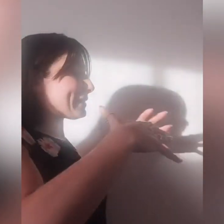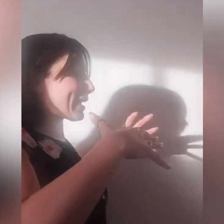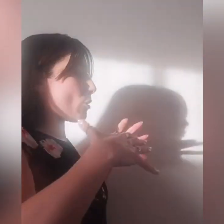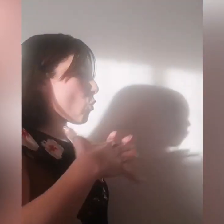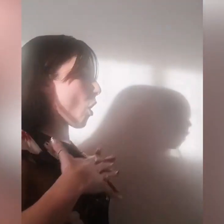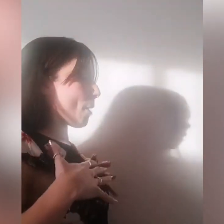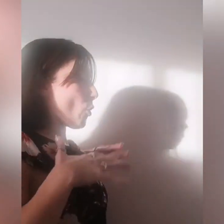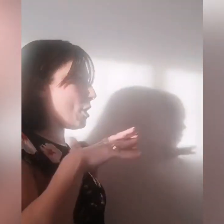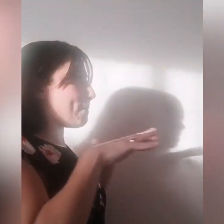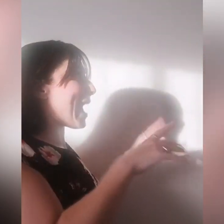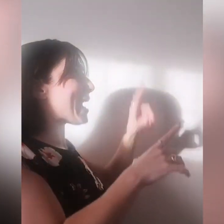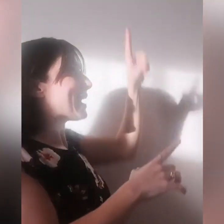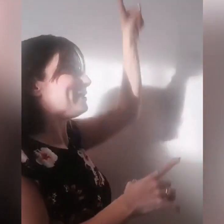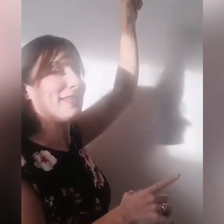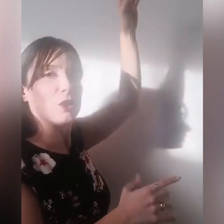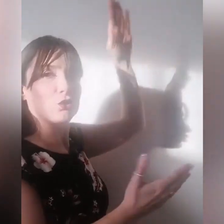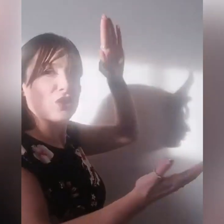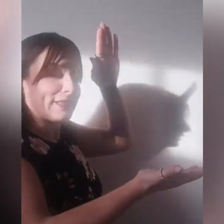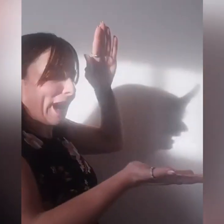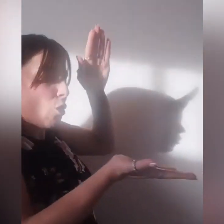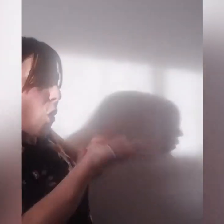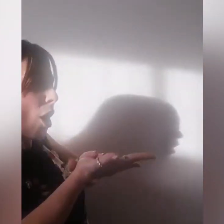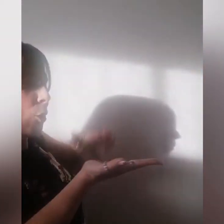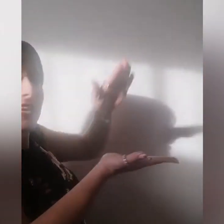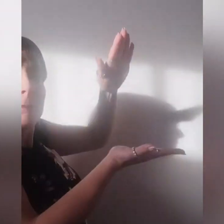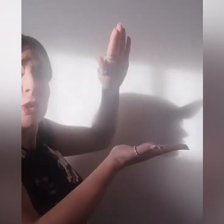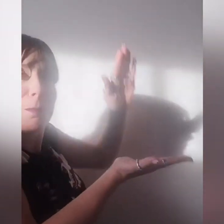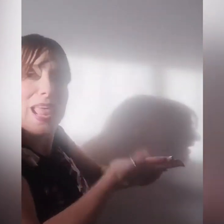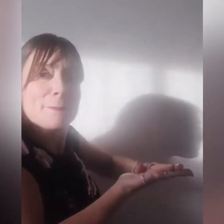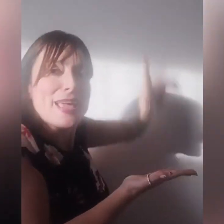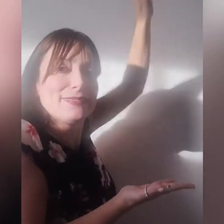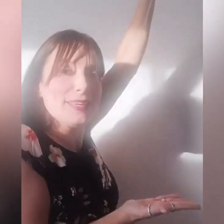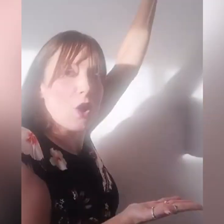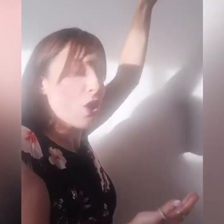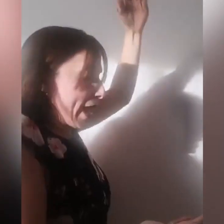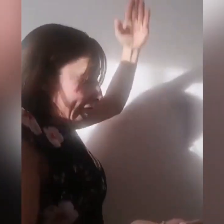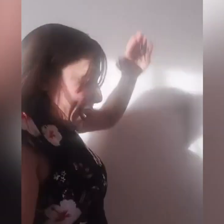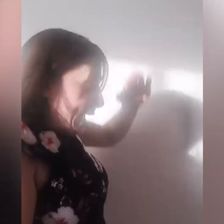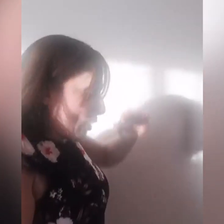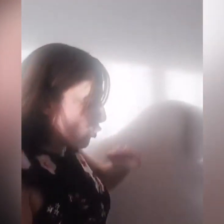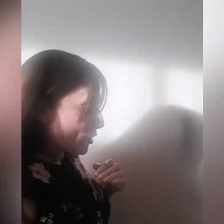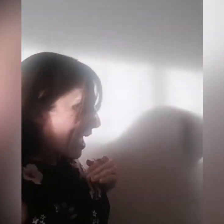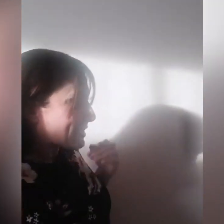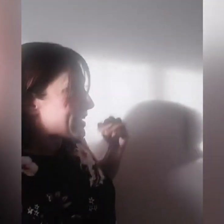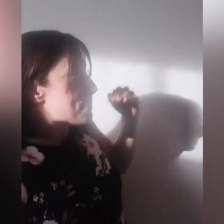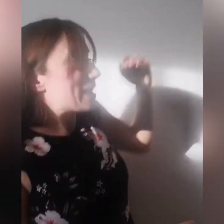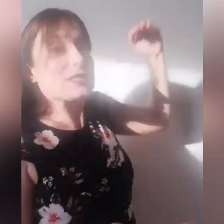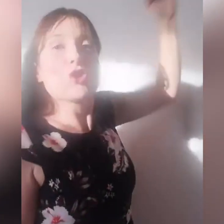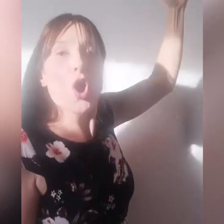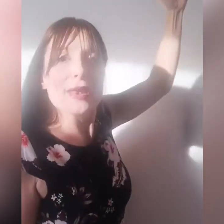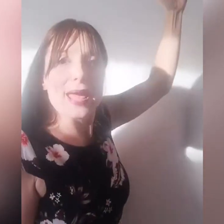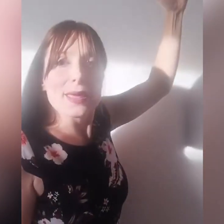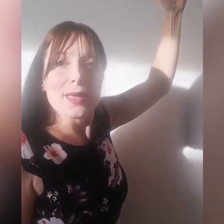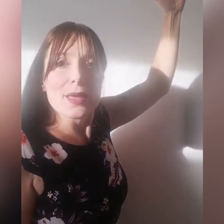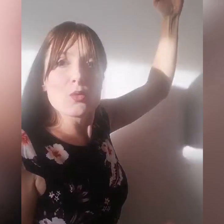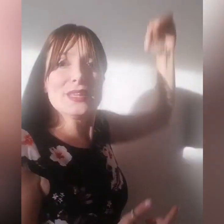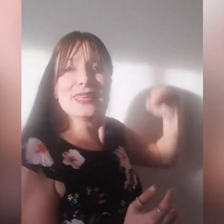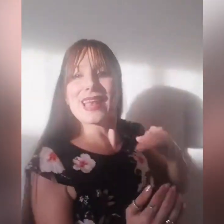ma tra l'uomo, il mare e Dio, cioè tra l'uomo il problema e Dio, lui alza il bastone, quindi l